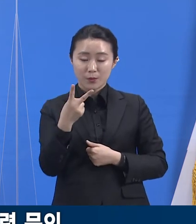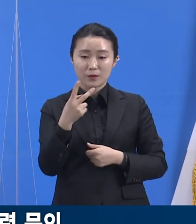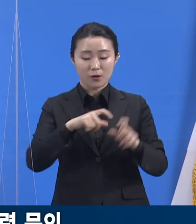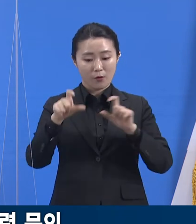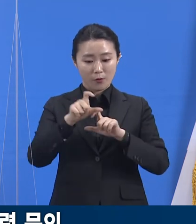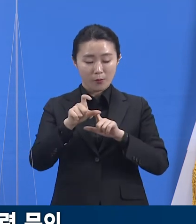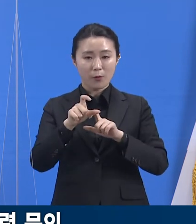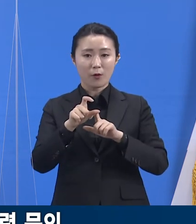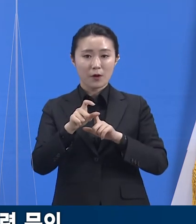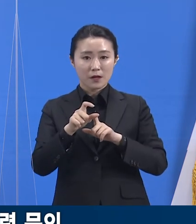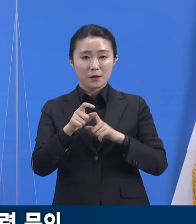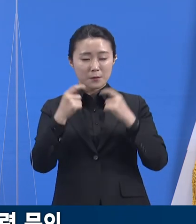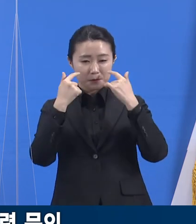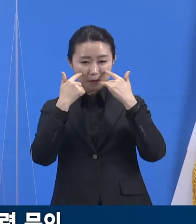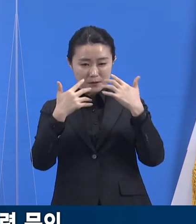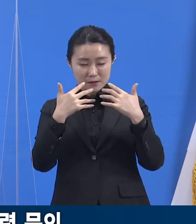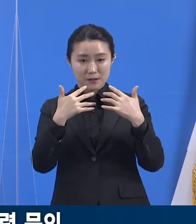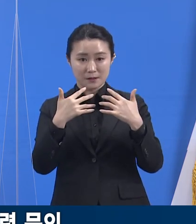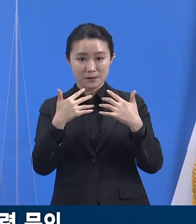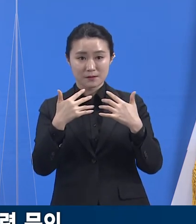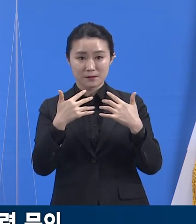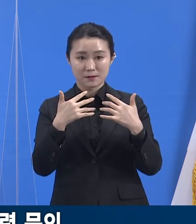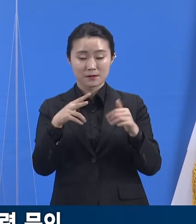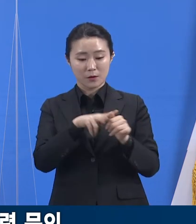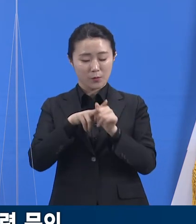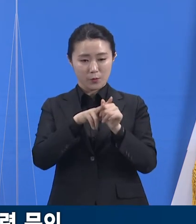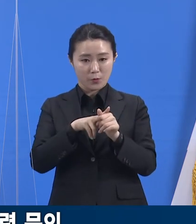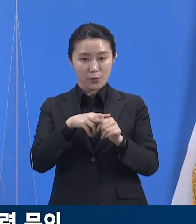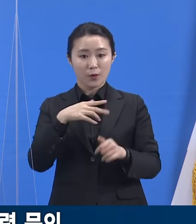해당 시군 콜센터로 연결해 드리고 있습니다.